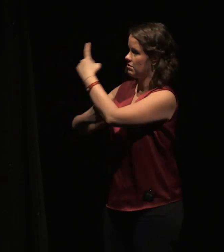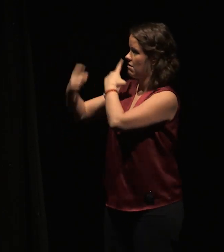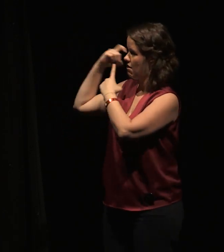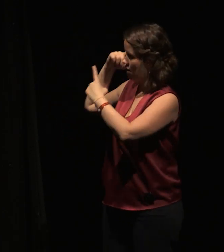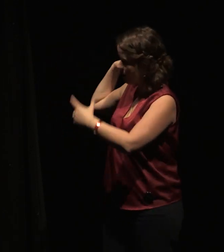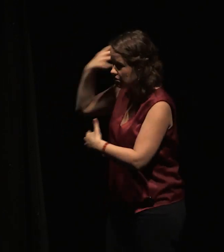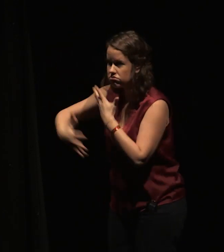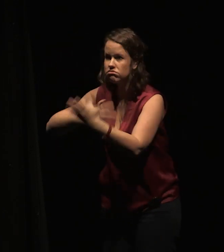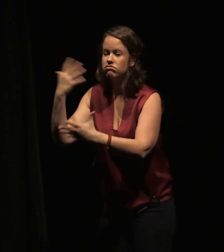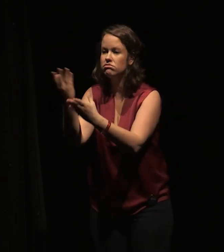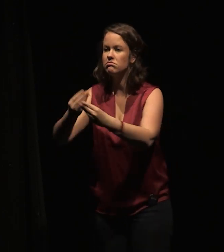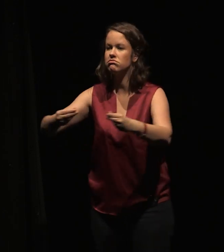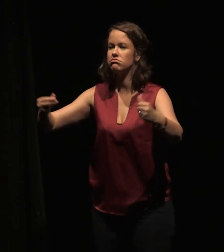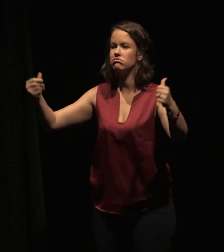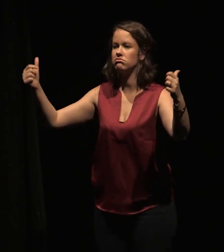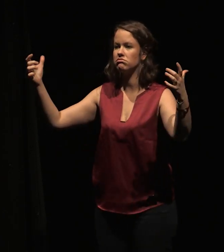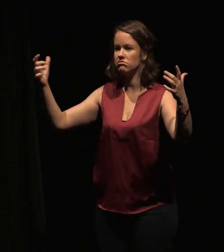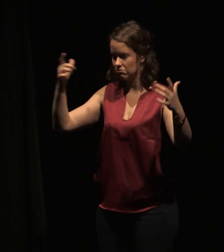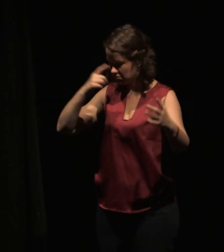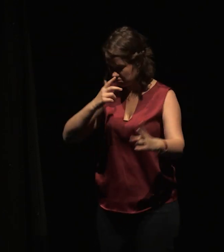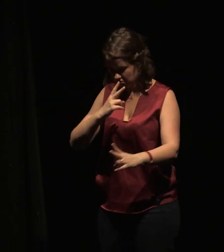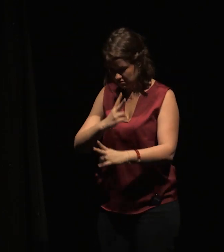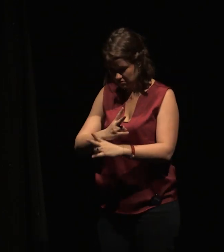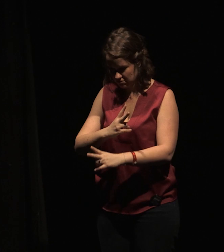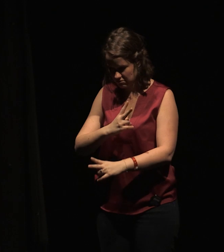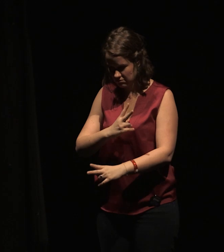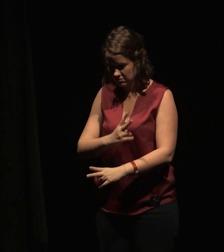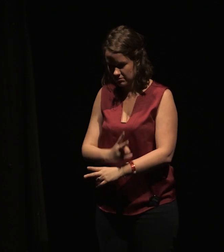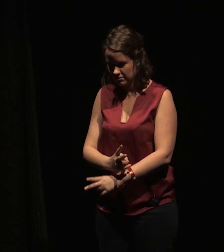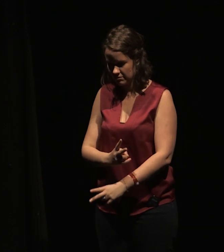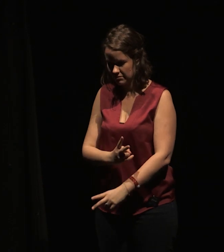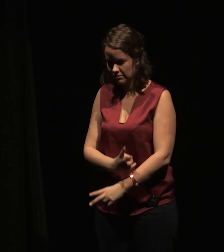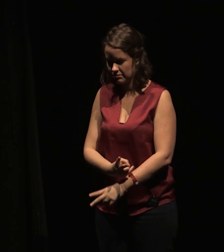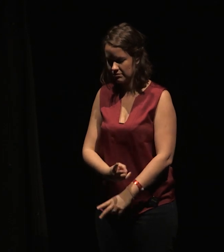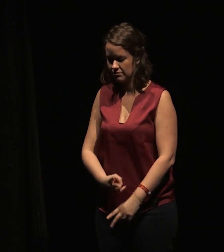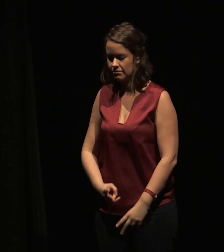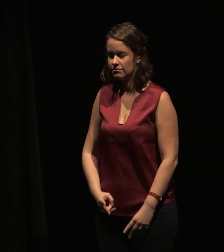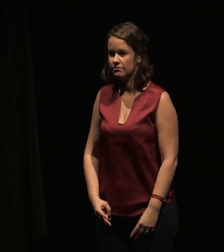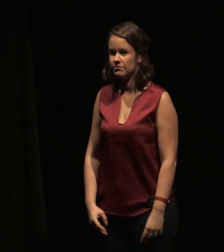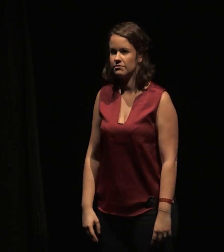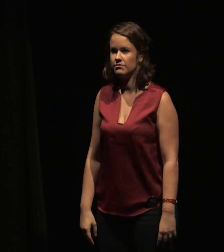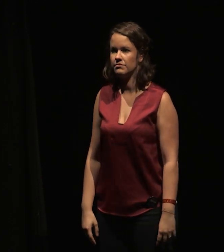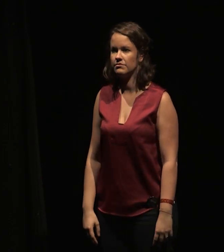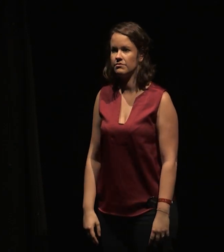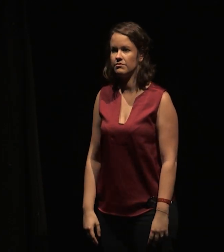et je n'y ai pris garde. L'automne passé par moi et